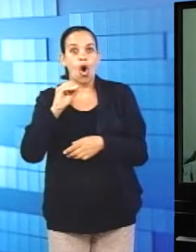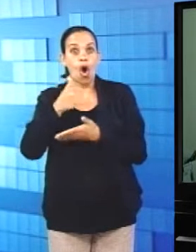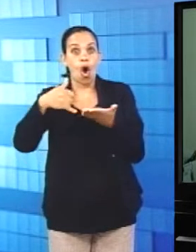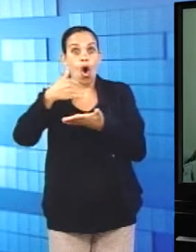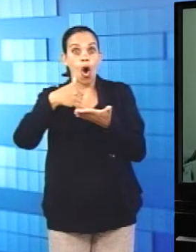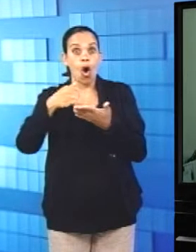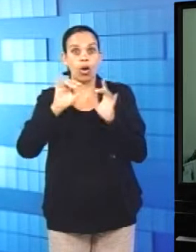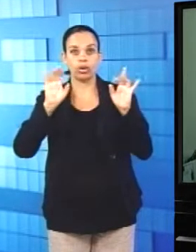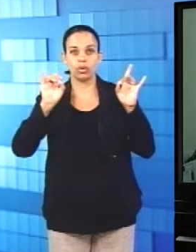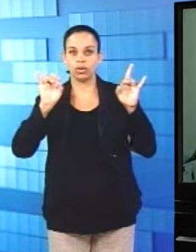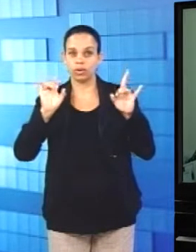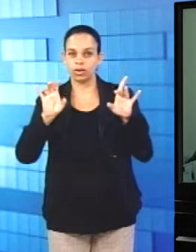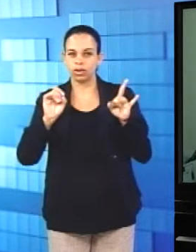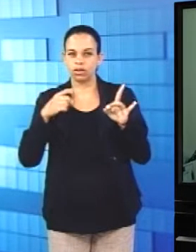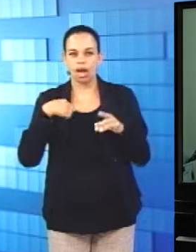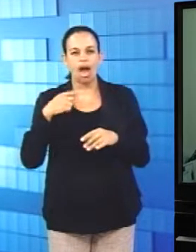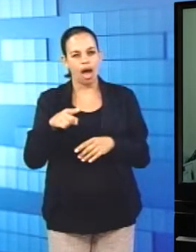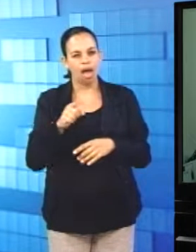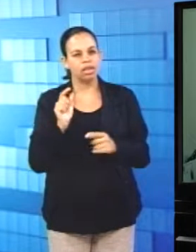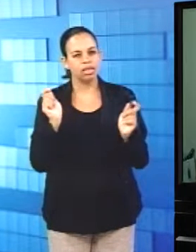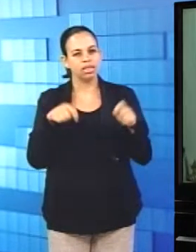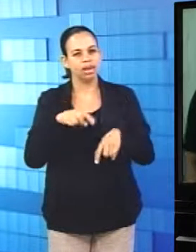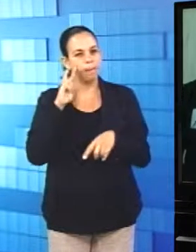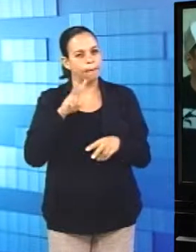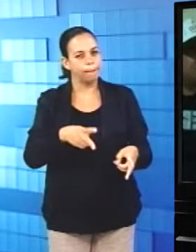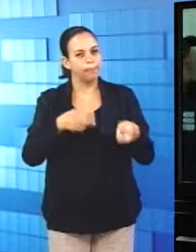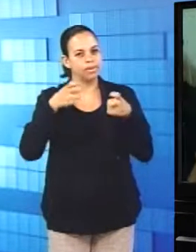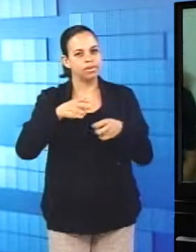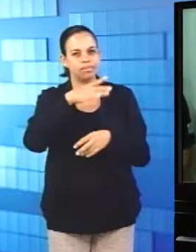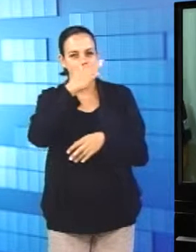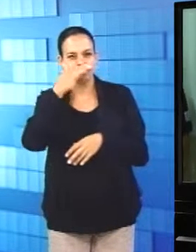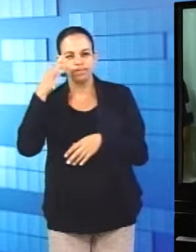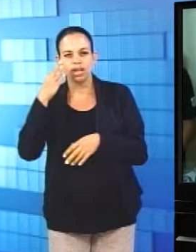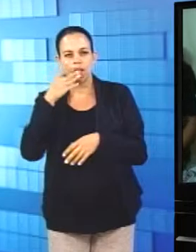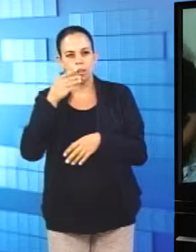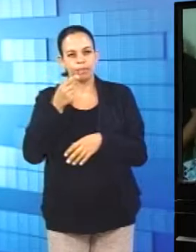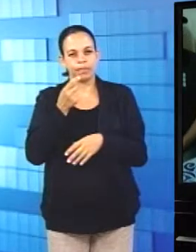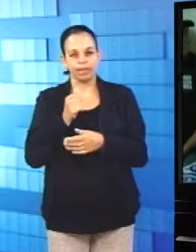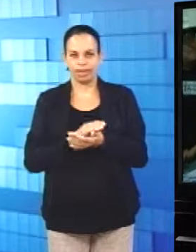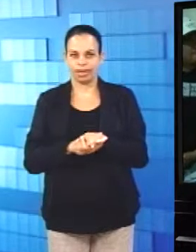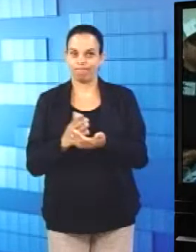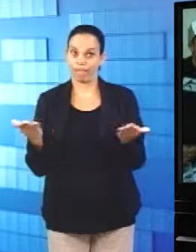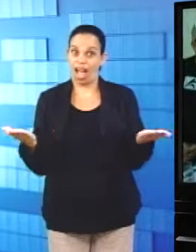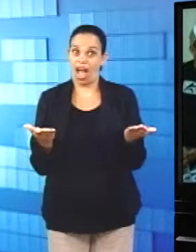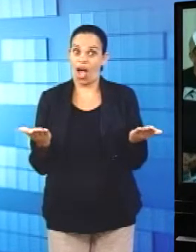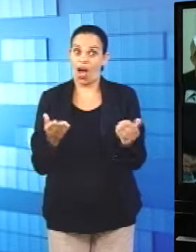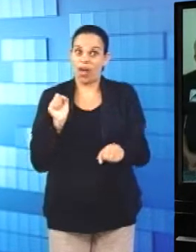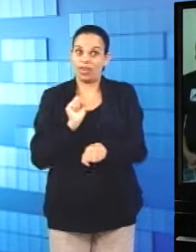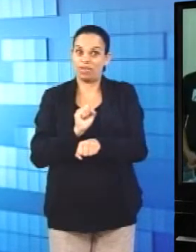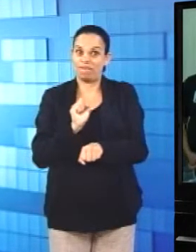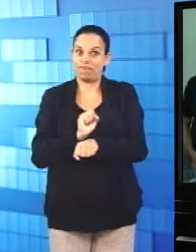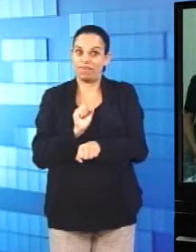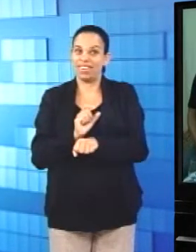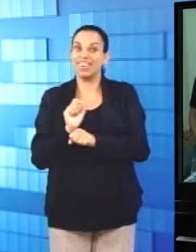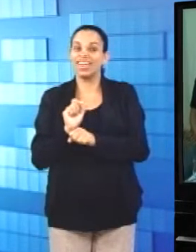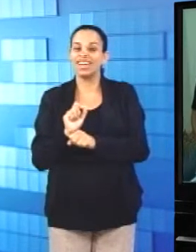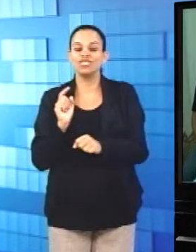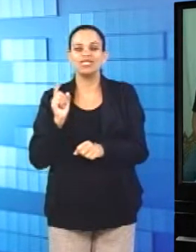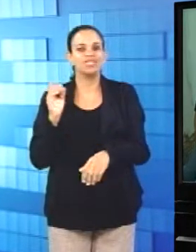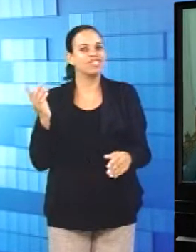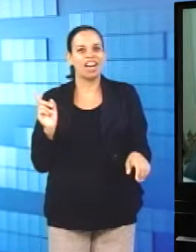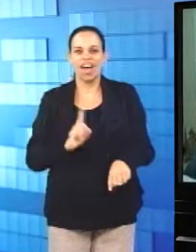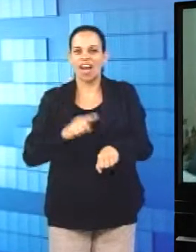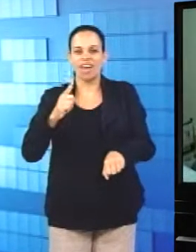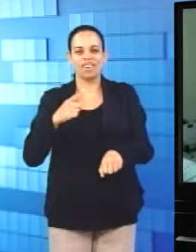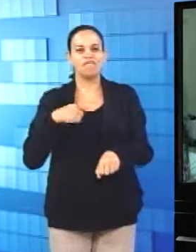para conferir o aroma e o sabor da cerveja. Então, já que a gente está falando de sabor, acho que chegou a hora mais esperada da nossa matéria, que é